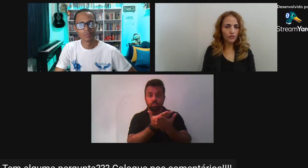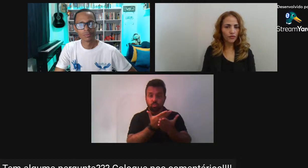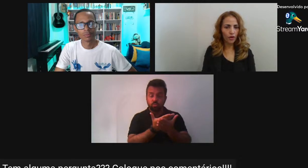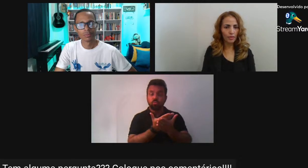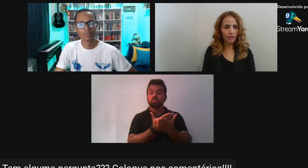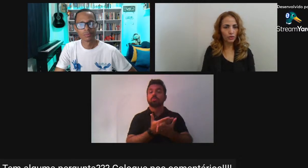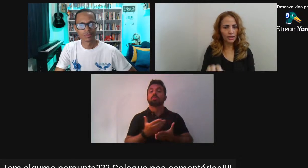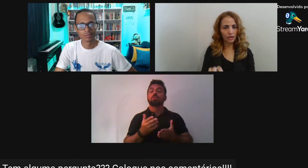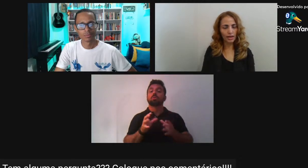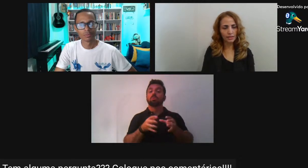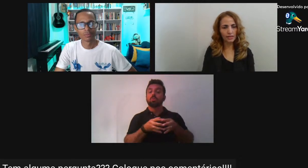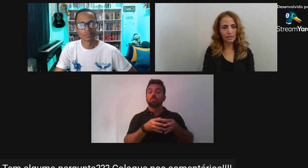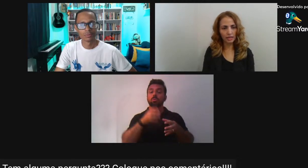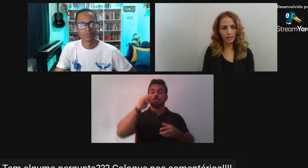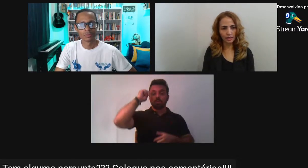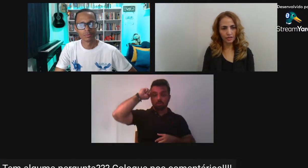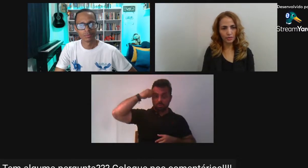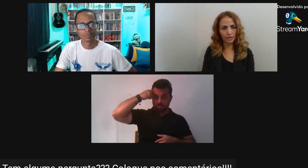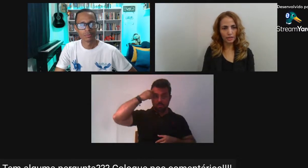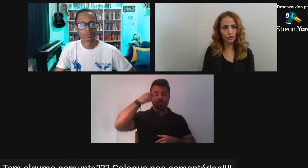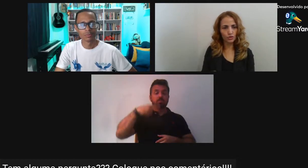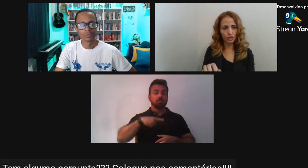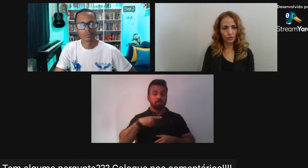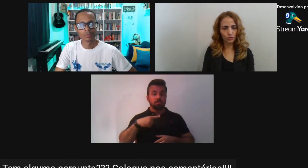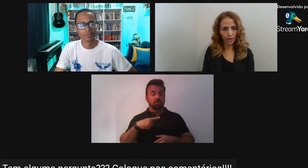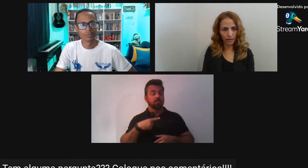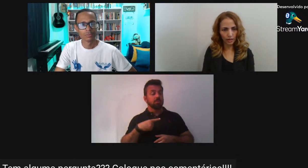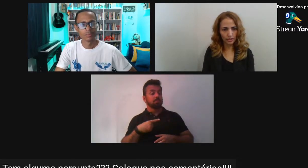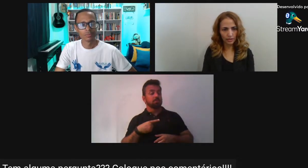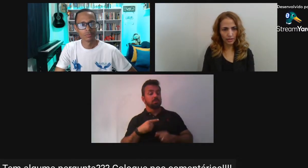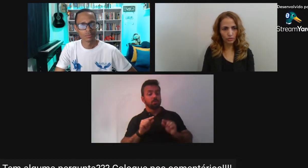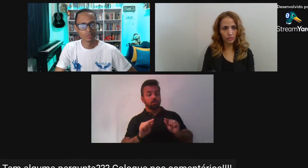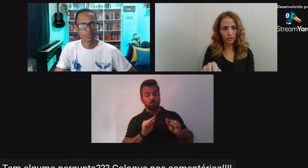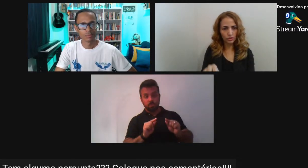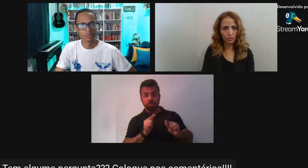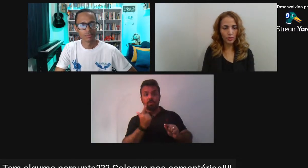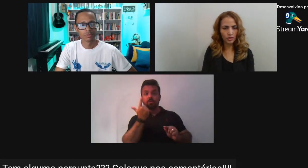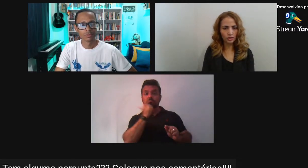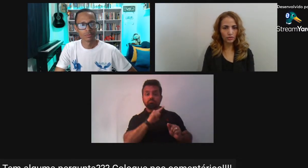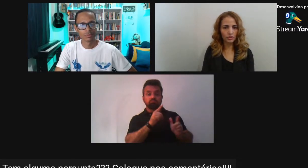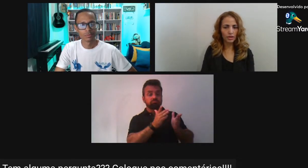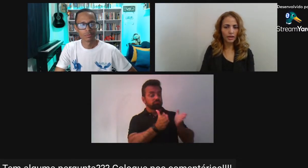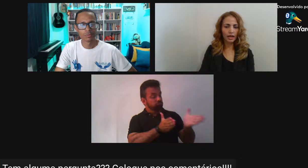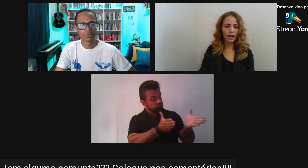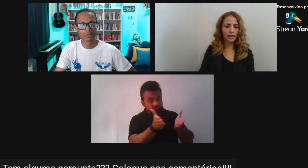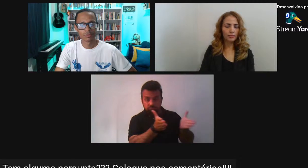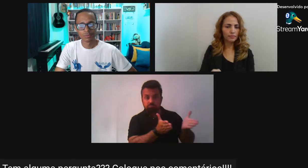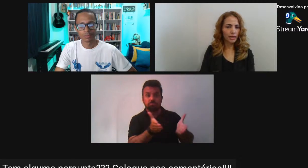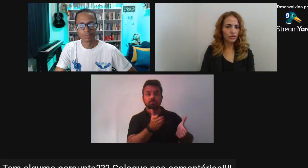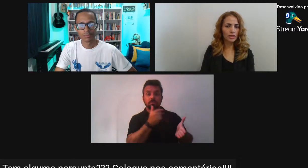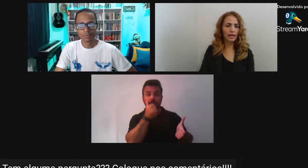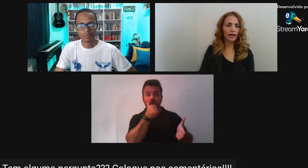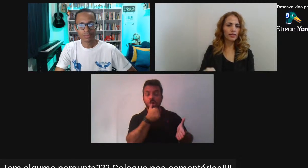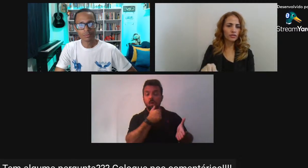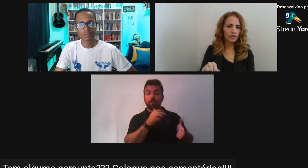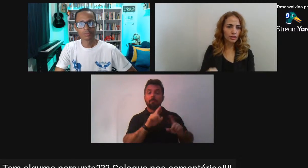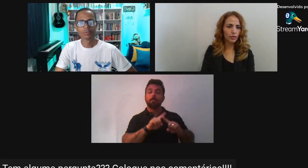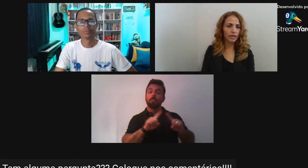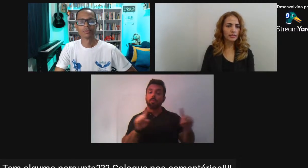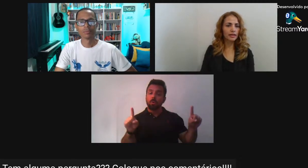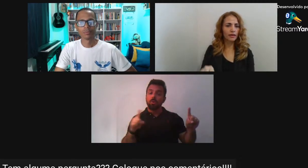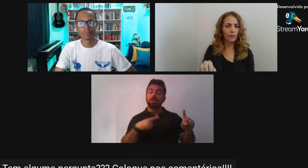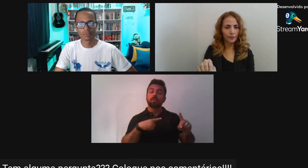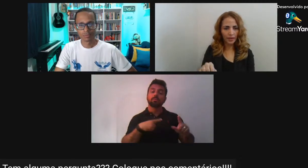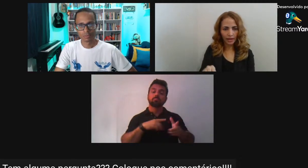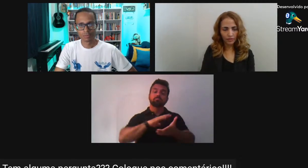a única forma Que o estado racista tem De manter esses sujeitos No lugar em que eles estão Submetidos A baixos salários A